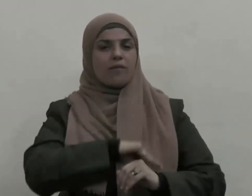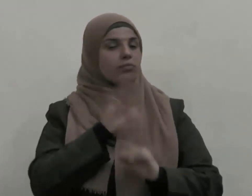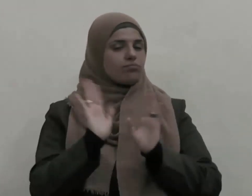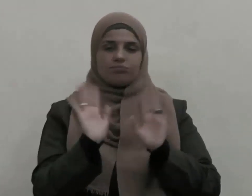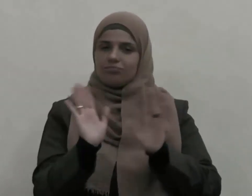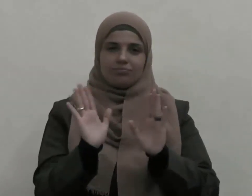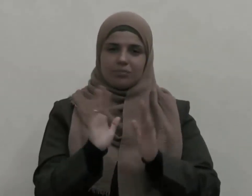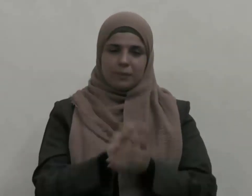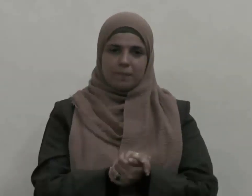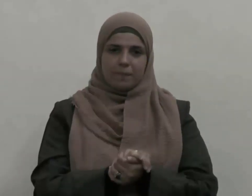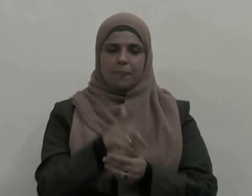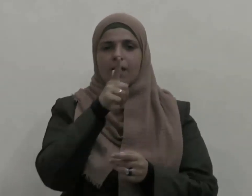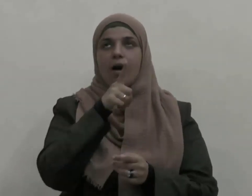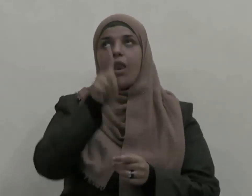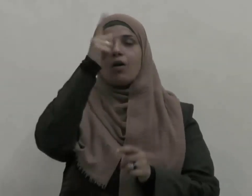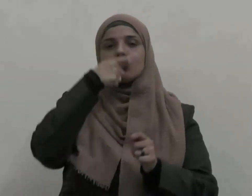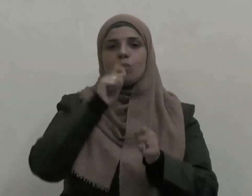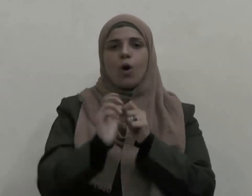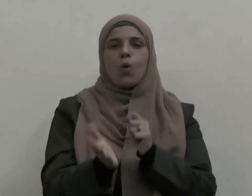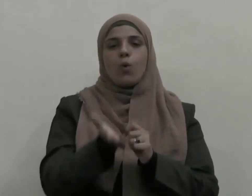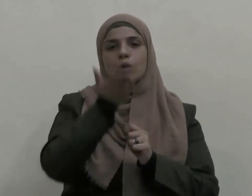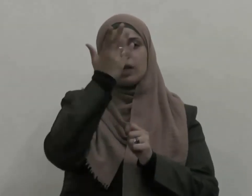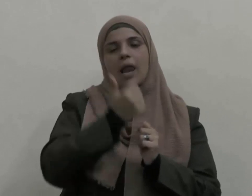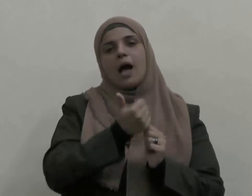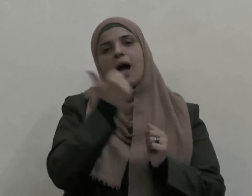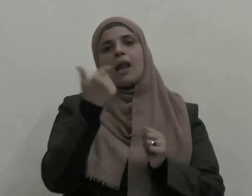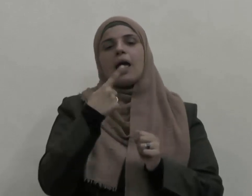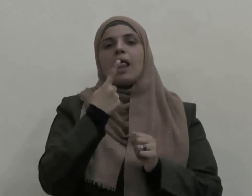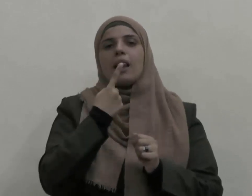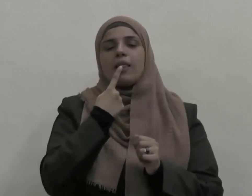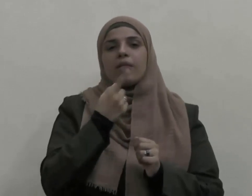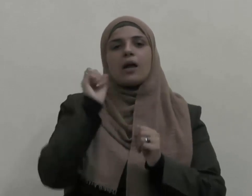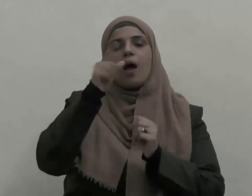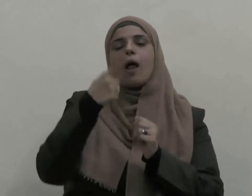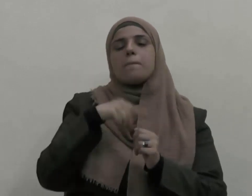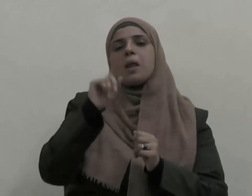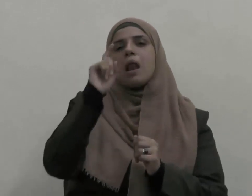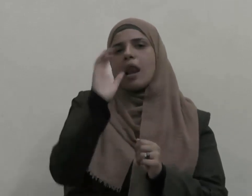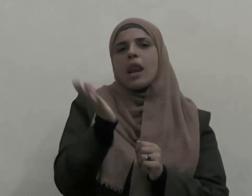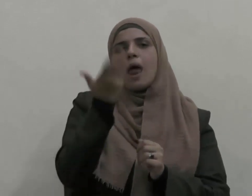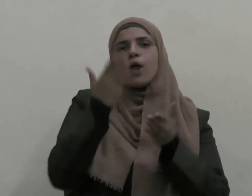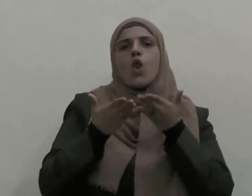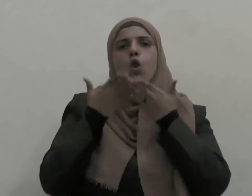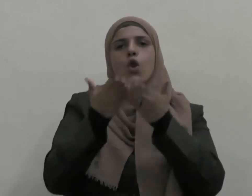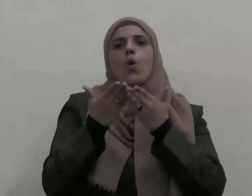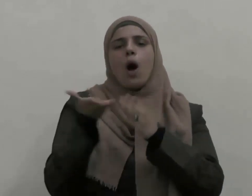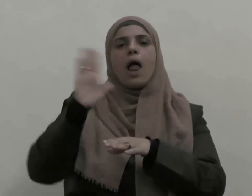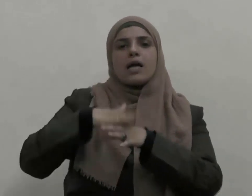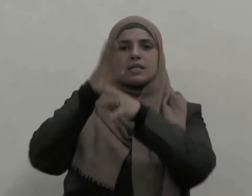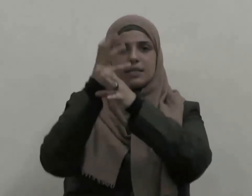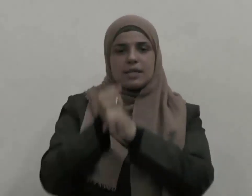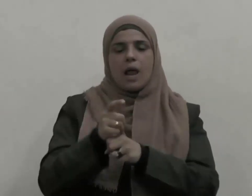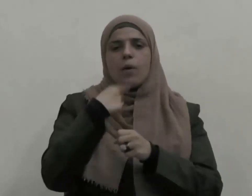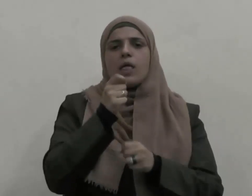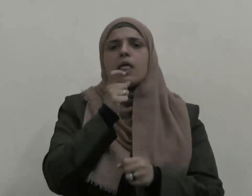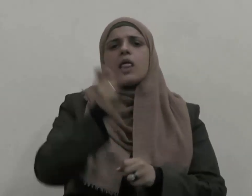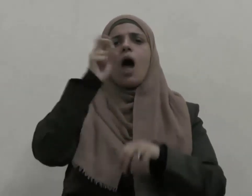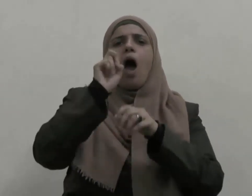تعالى على لسان نبيه نوح عليه السلام ويا قوم لا أسألكم عليه مالا إن